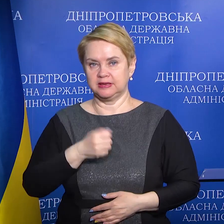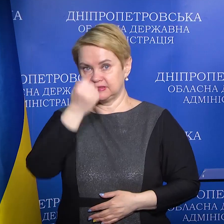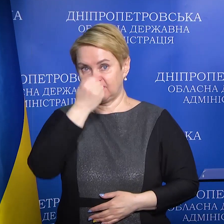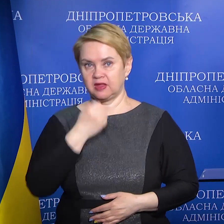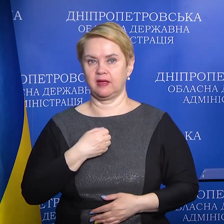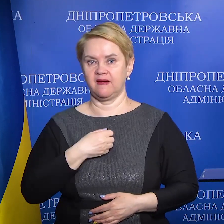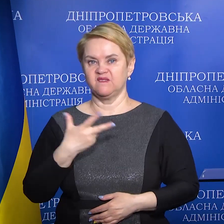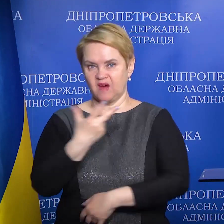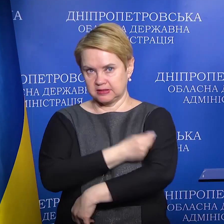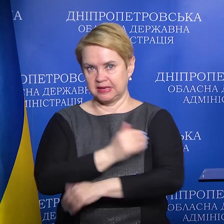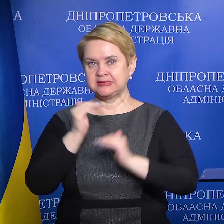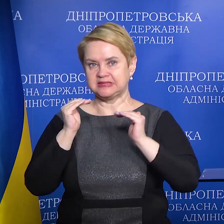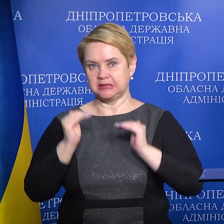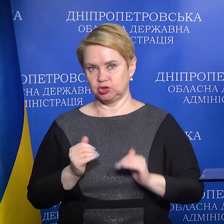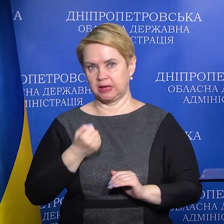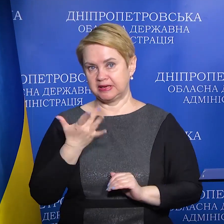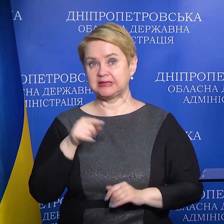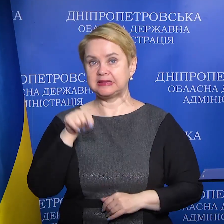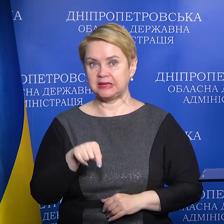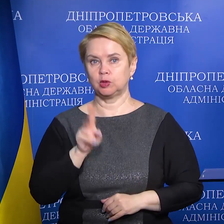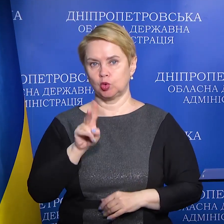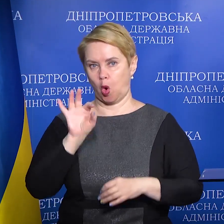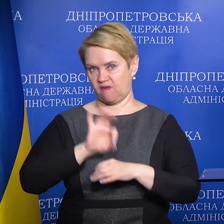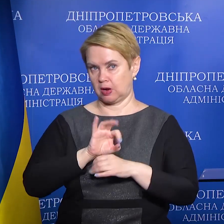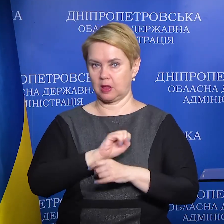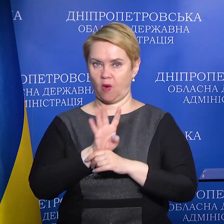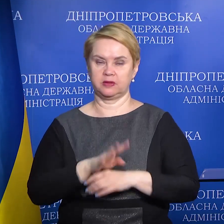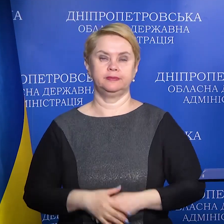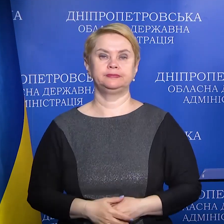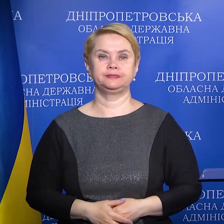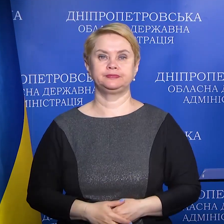вакцинації дійсно знижується кількість тих, яких хворіють на ковід.